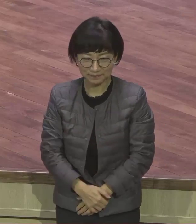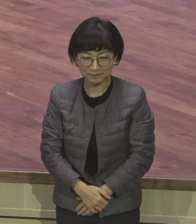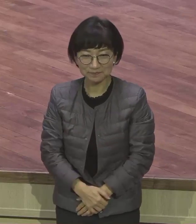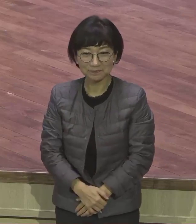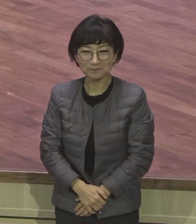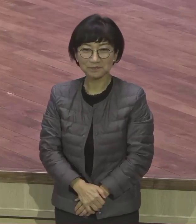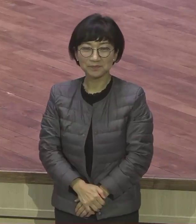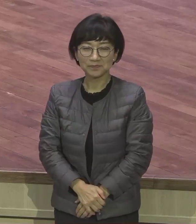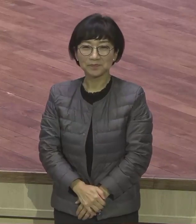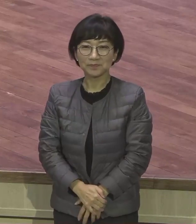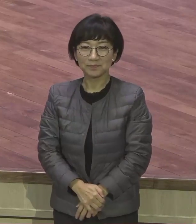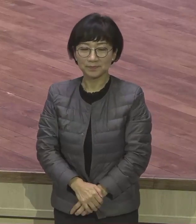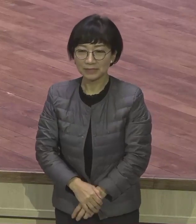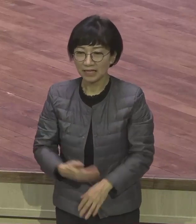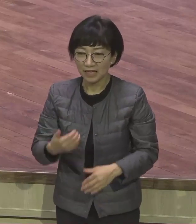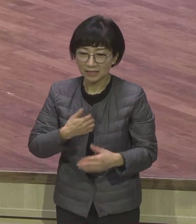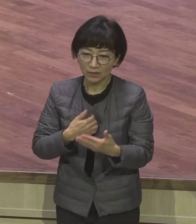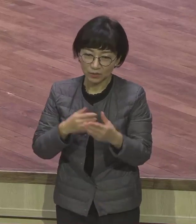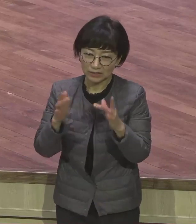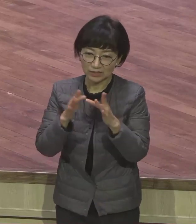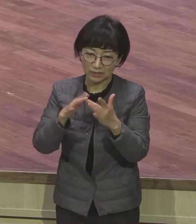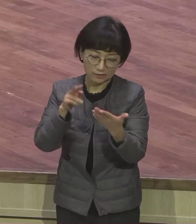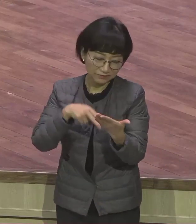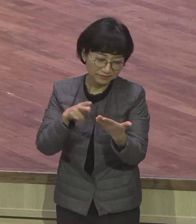나 그 뉴스 보면서 어 낀다